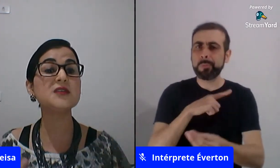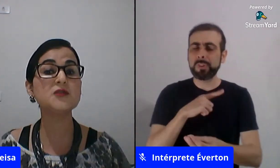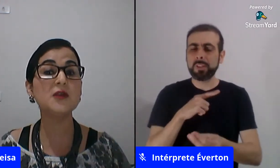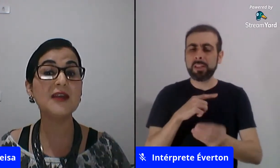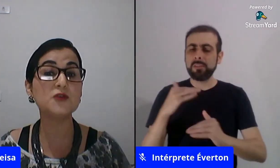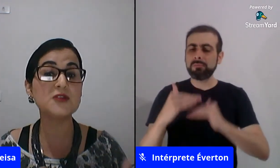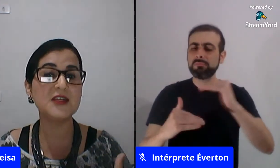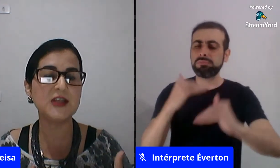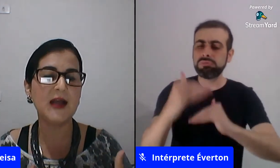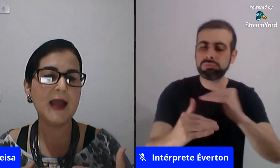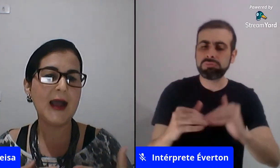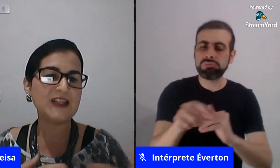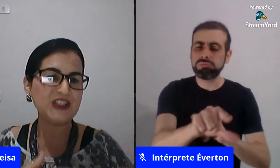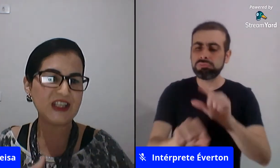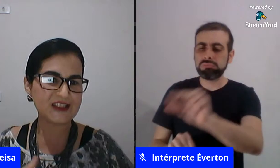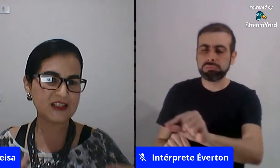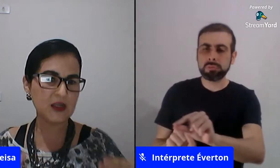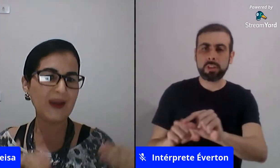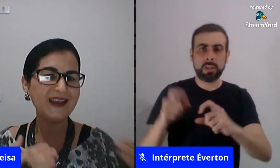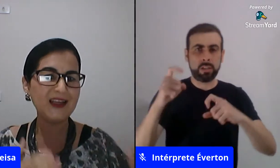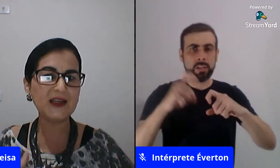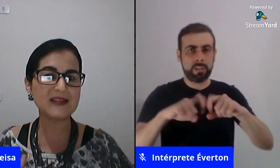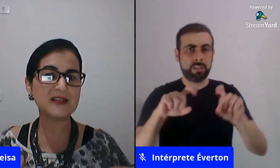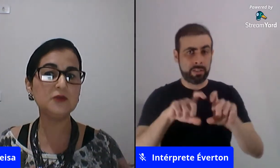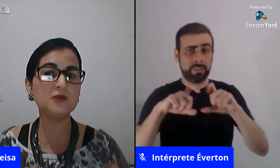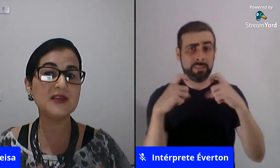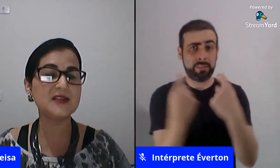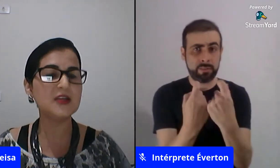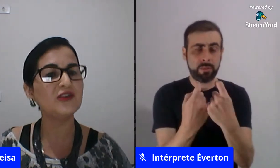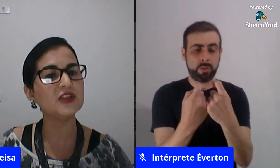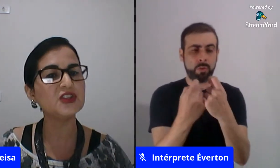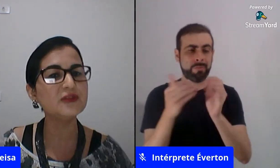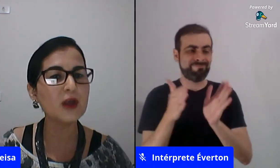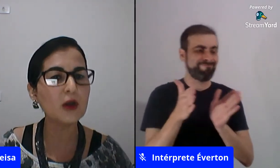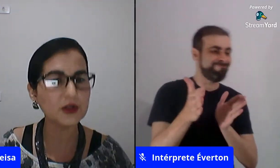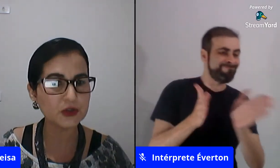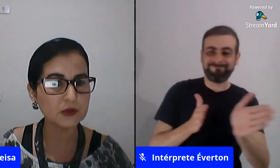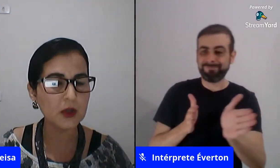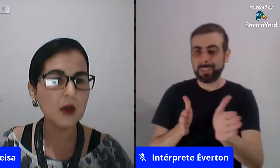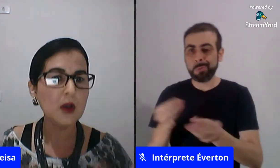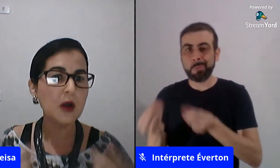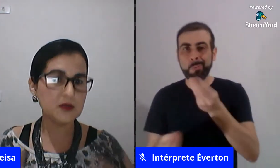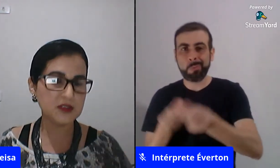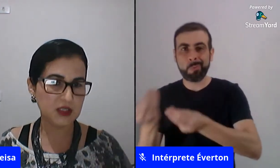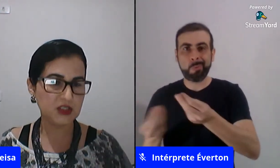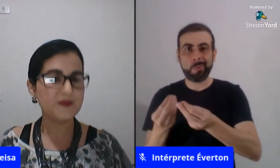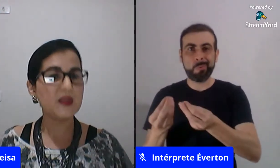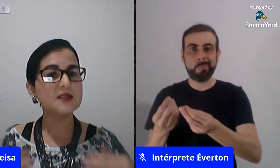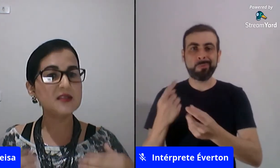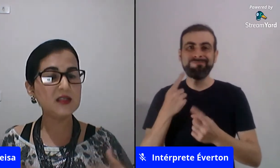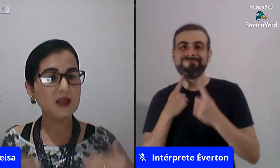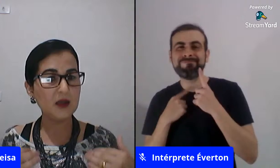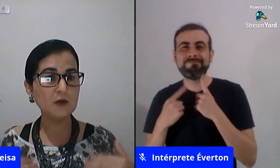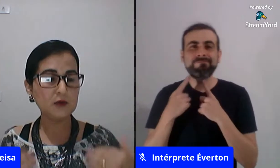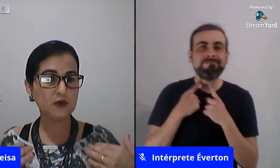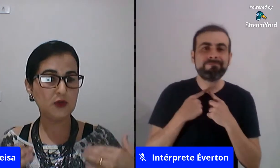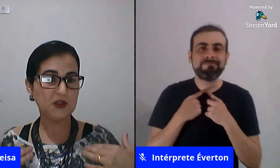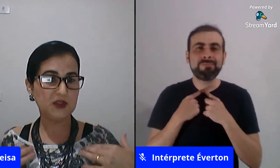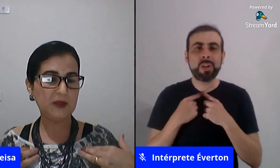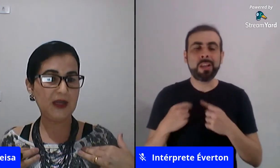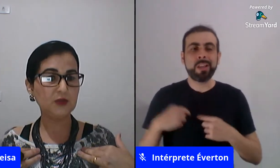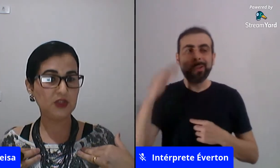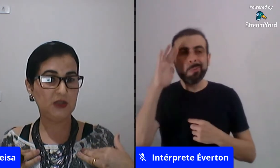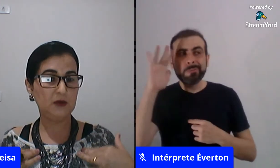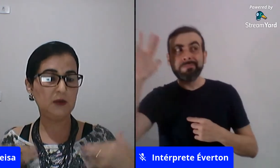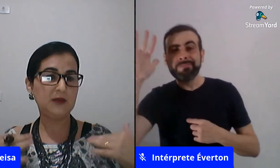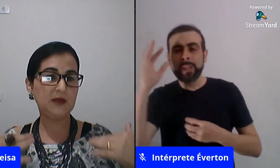da sua sexualidade ou seja a direção a inclinação do desejo afetivo erótico ou seja se eu sou